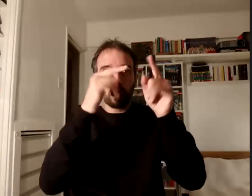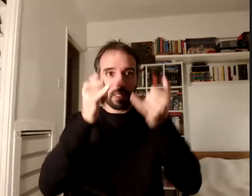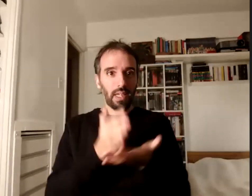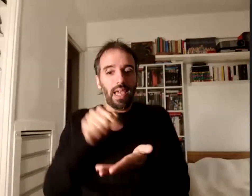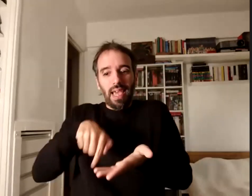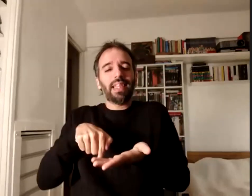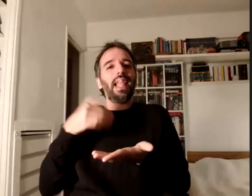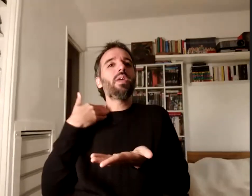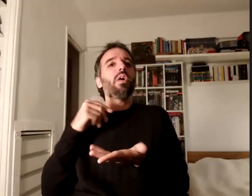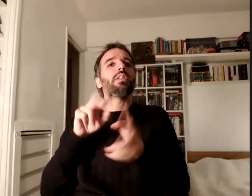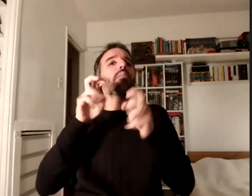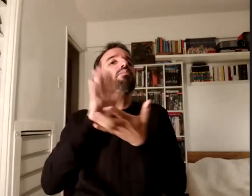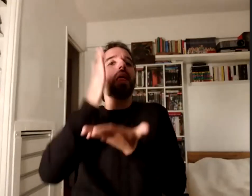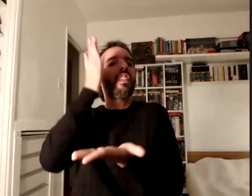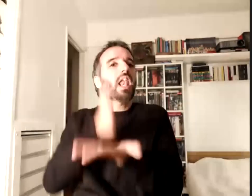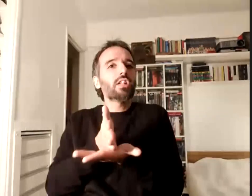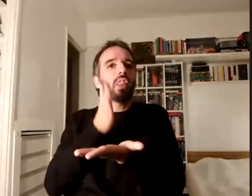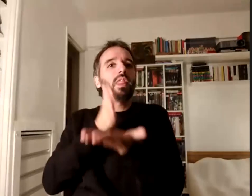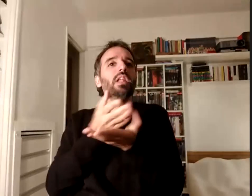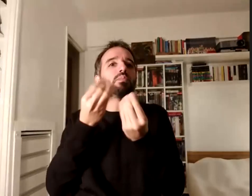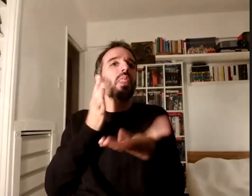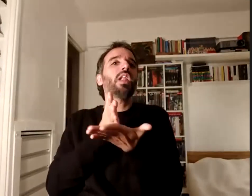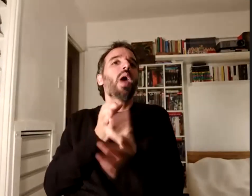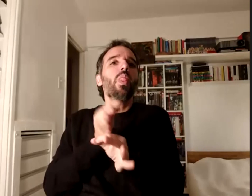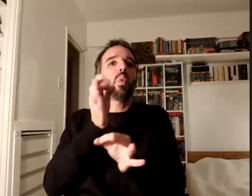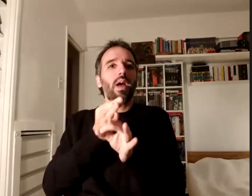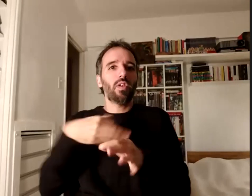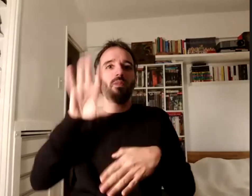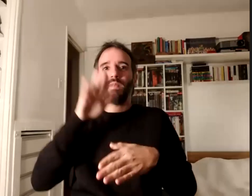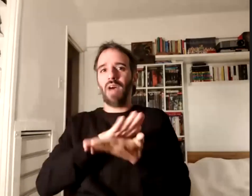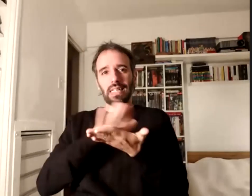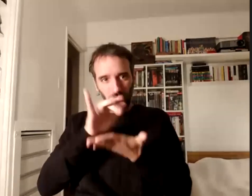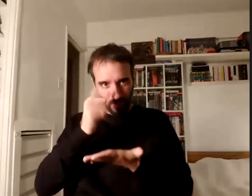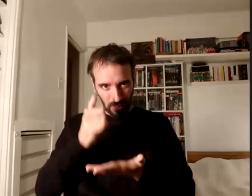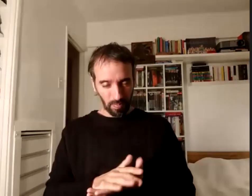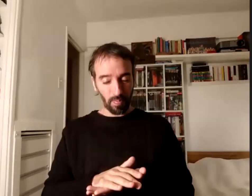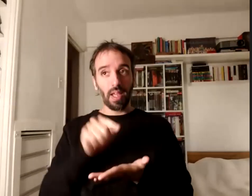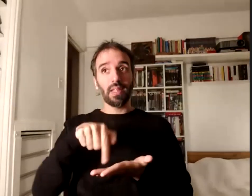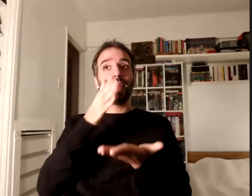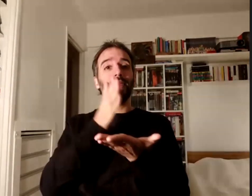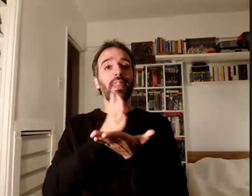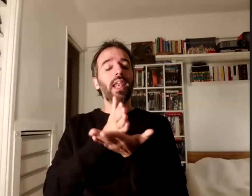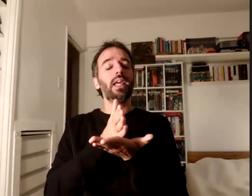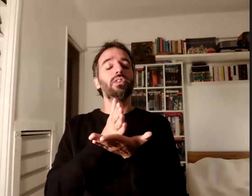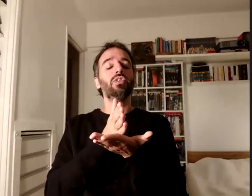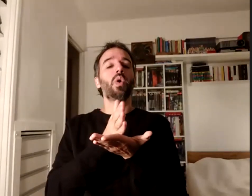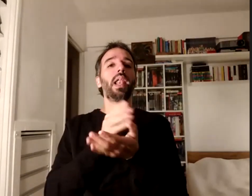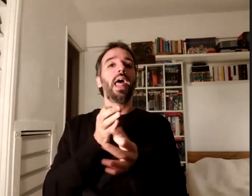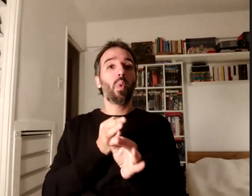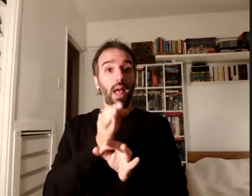derechos, sobre el derecho a la educación básicamente, ¿no? Es un libro sobre el derecho a la educación mirado desde